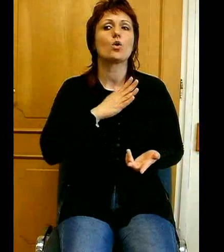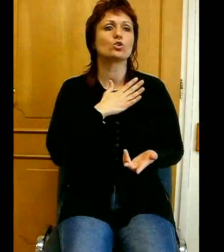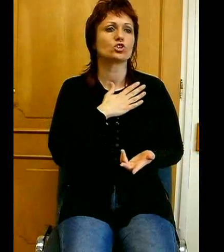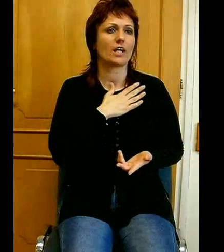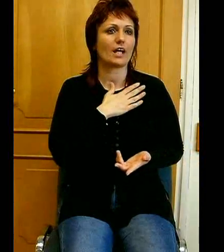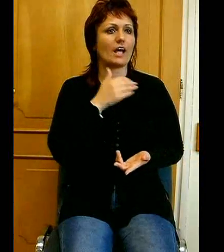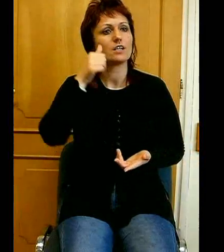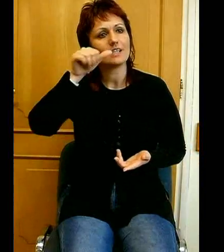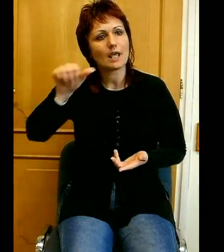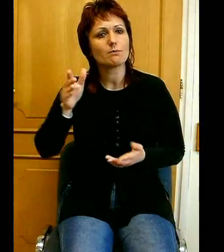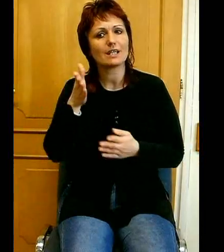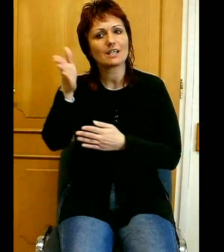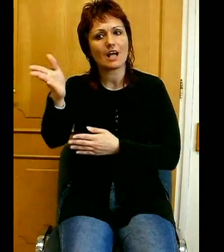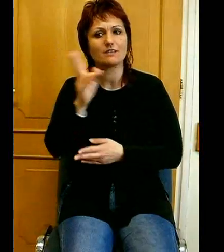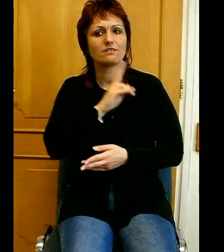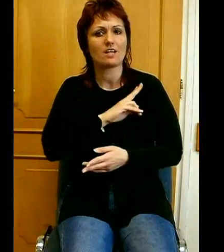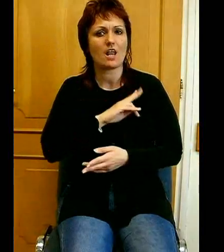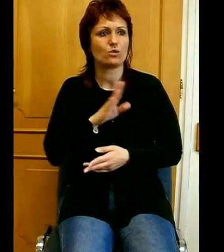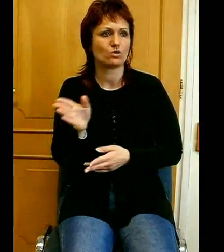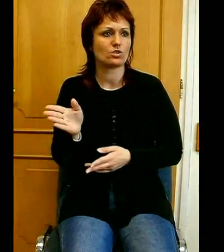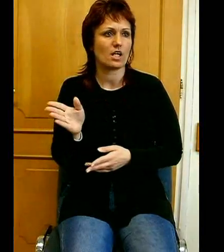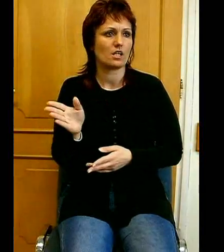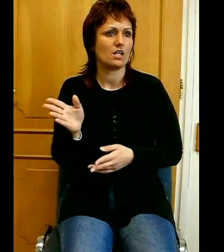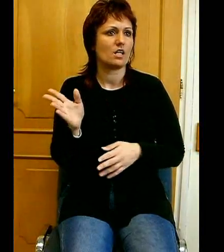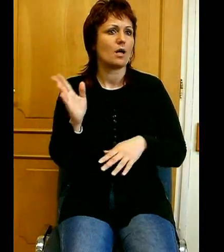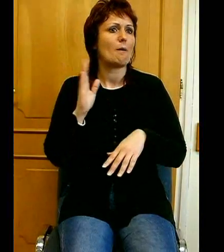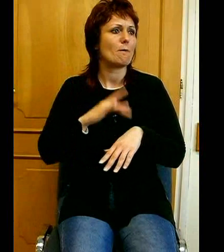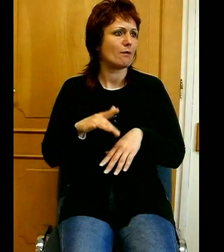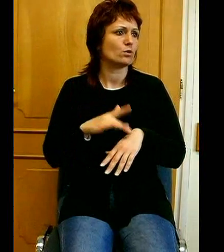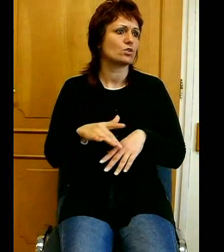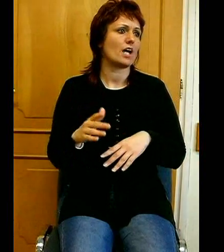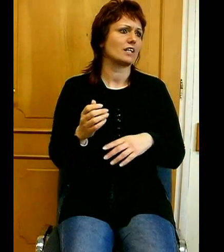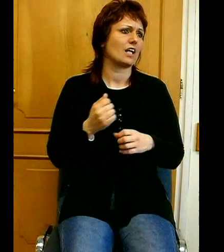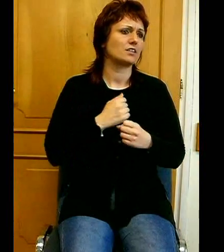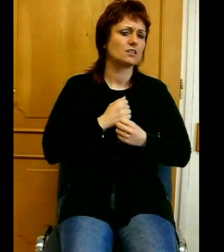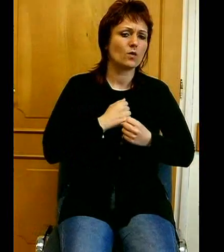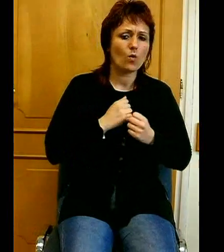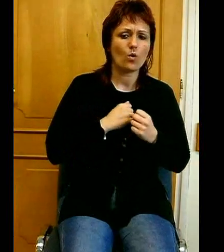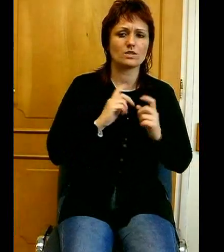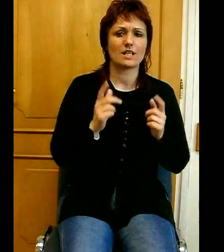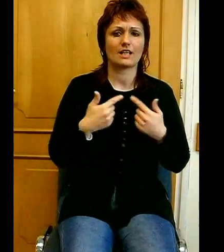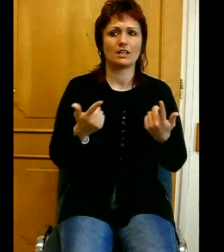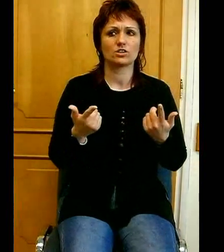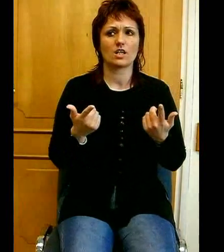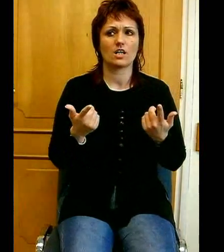és megbocsátás és önzetlenség szólal meg, amire Jézus el akar segíteni bennünket.